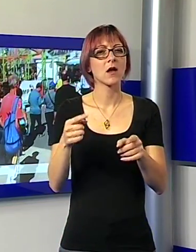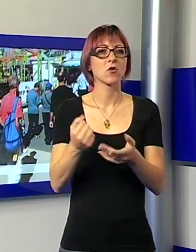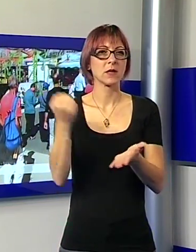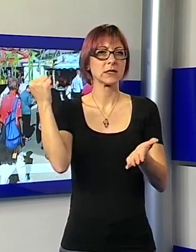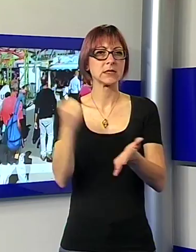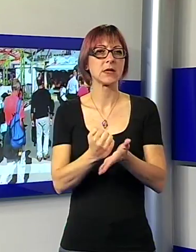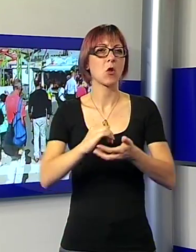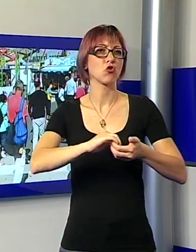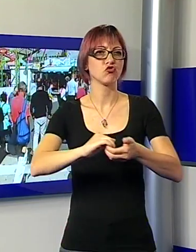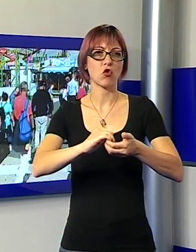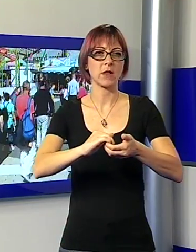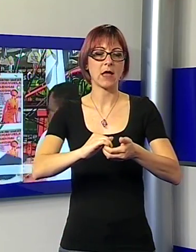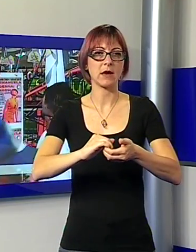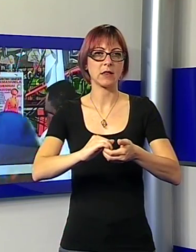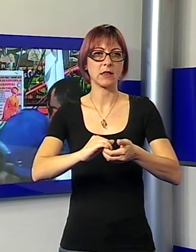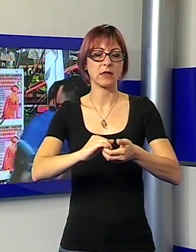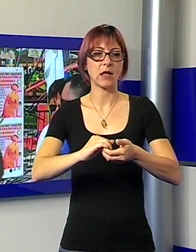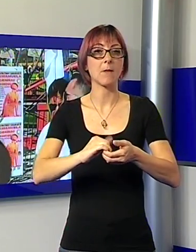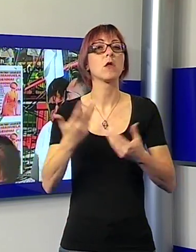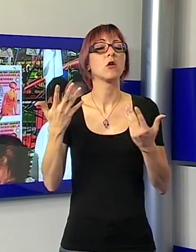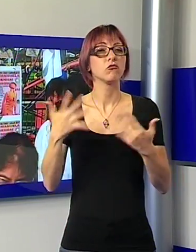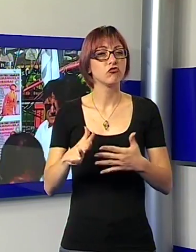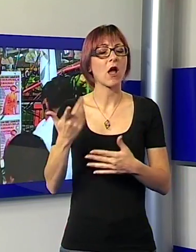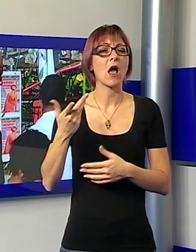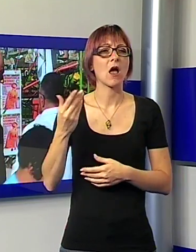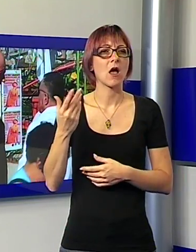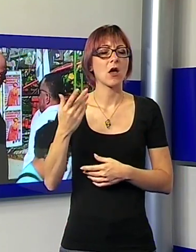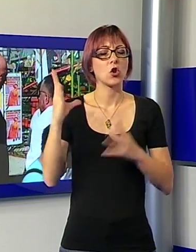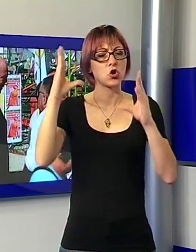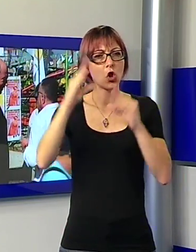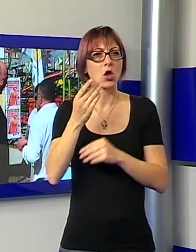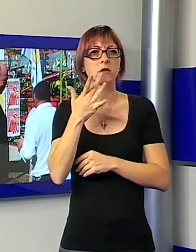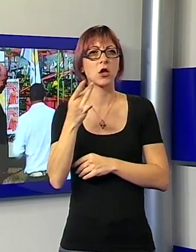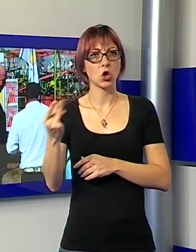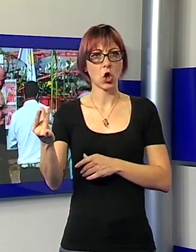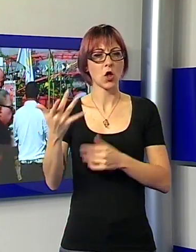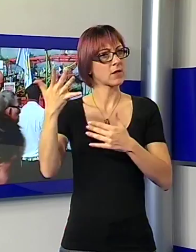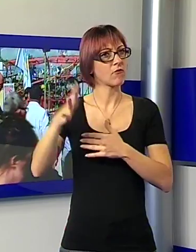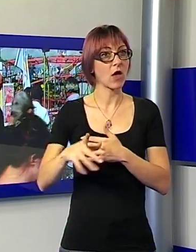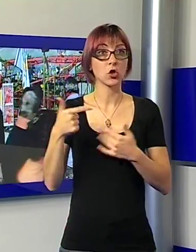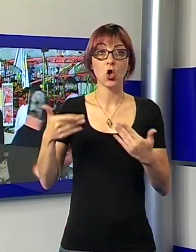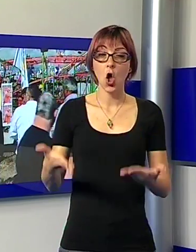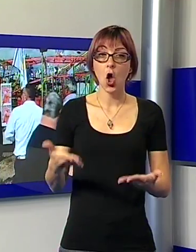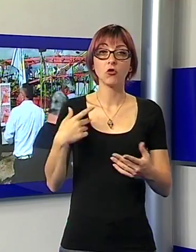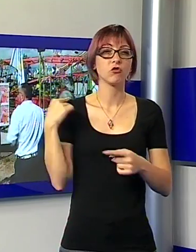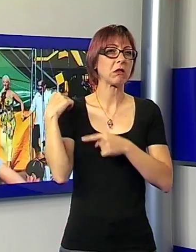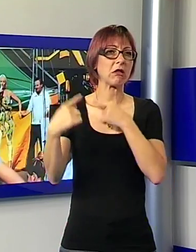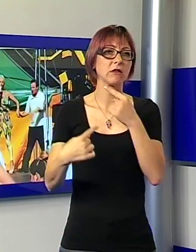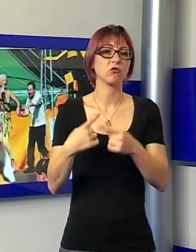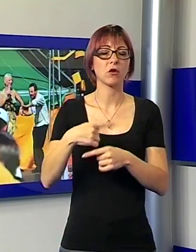successo della Notte Rosa, iniziativa contro la violenza di genere, è andata in scena l'ormai tradizionale giornata dedicata ai disabili,